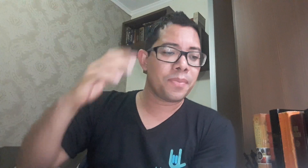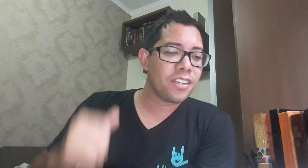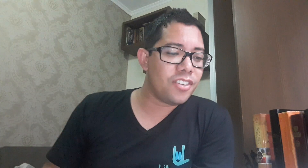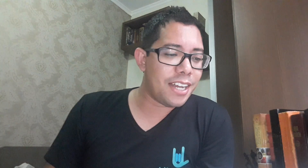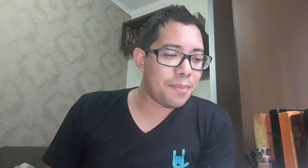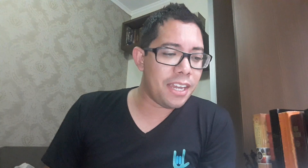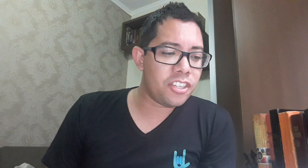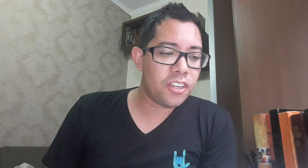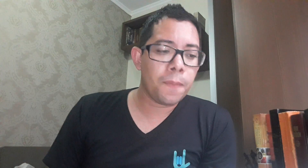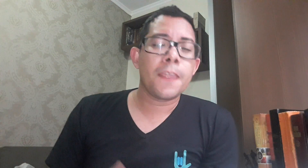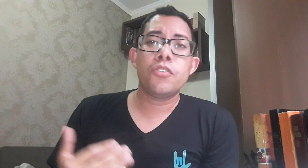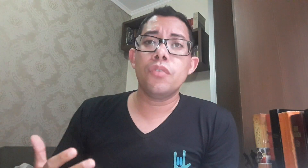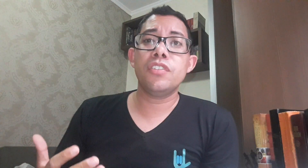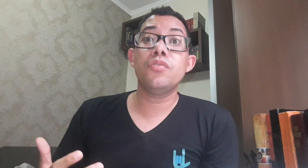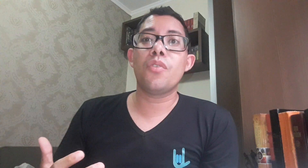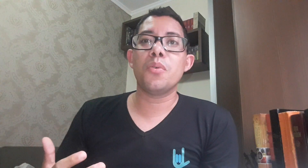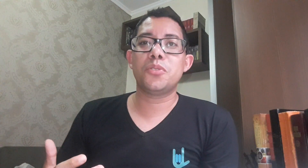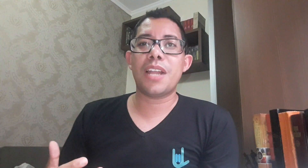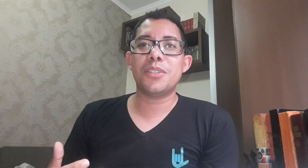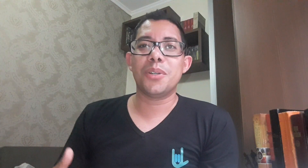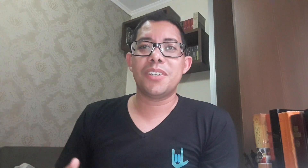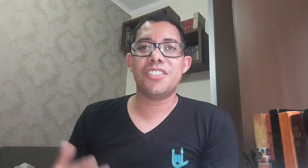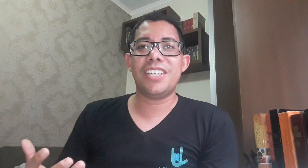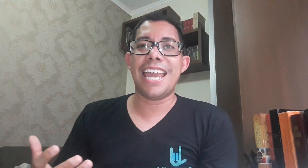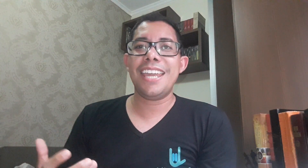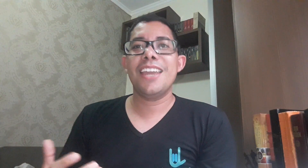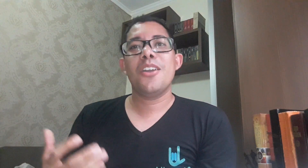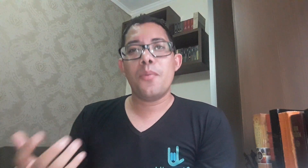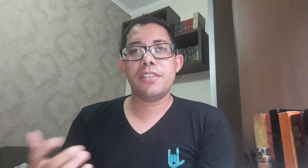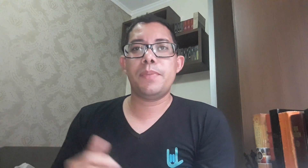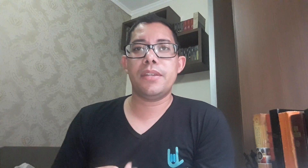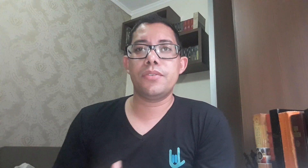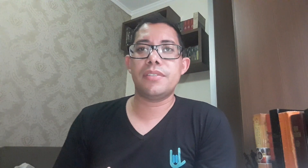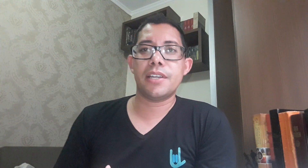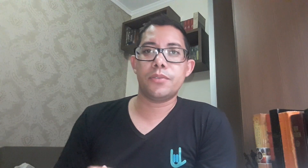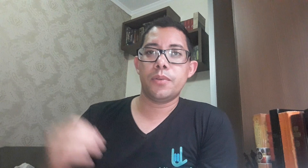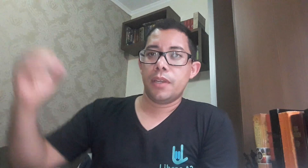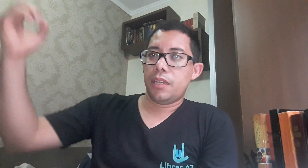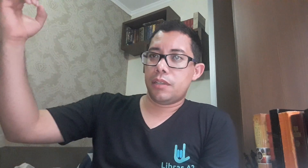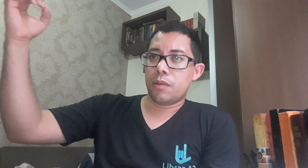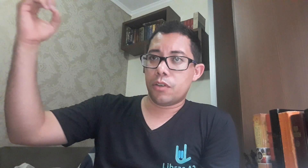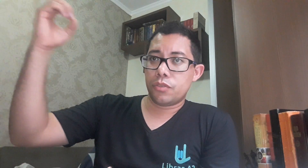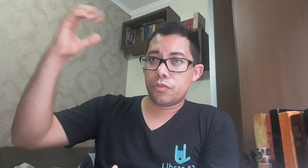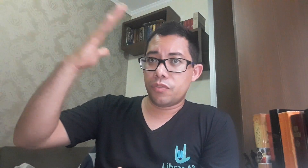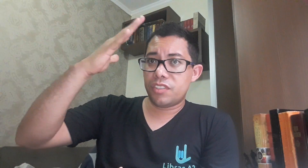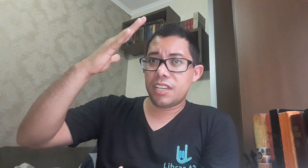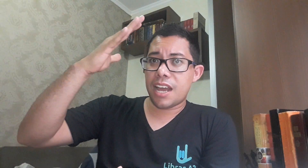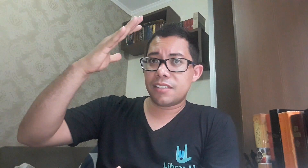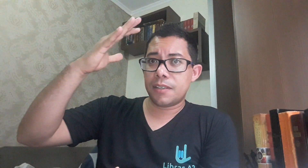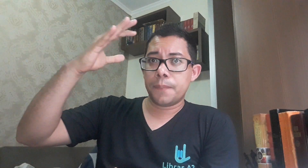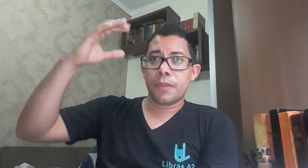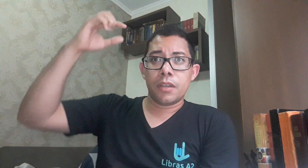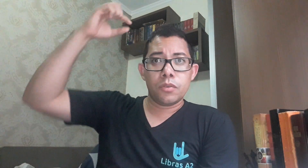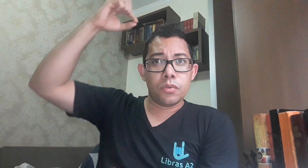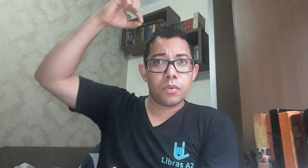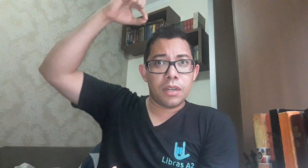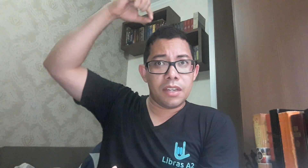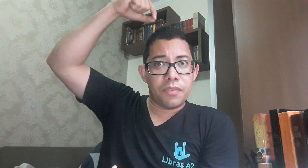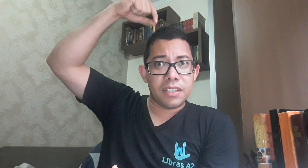diariamente. Chuvas do Consulador. De quem? O Espírito Santo. Então ó, chuvas de graça. Aí faz